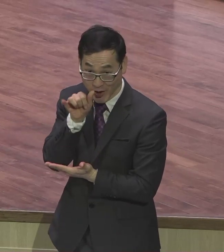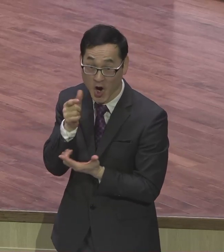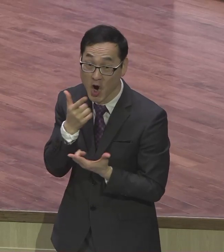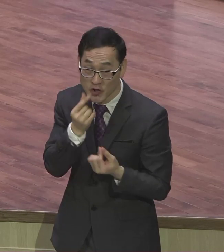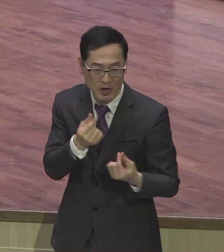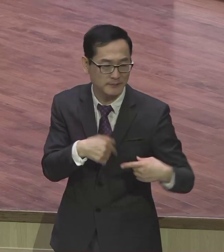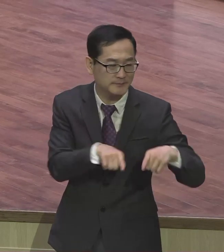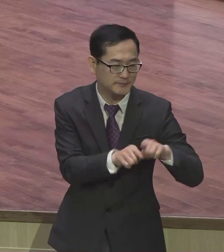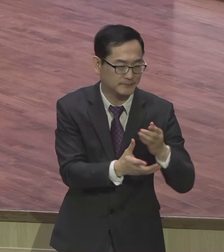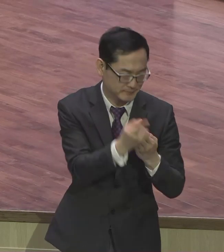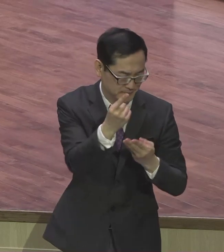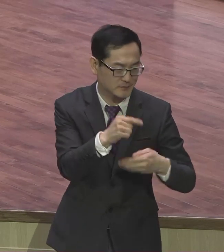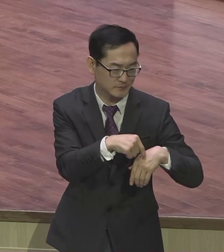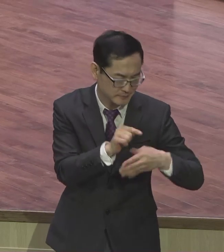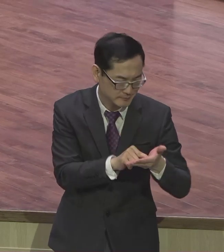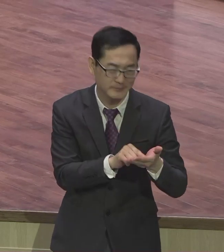함께 가는